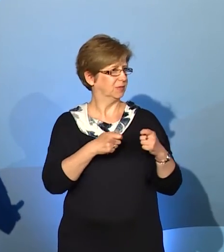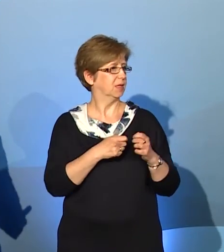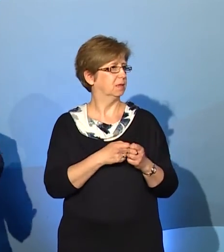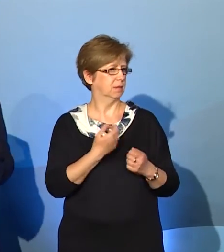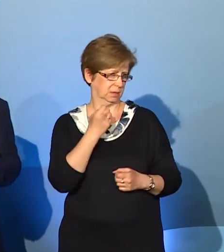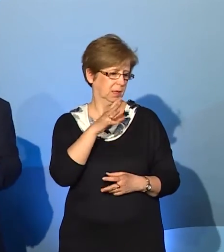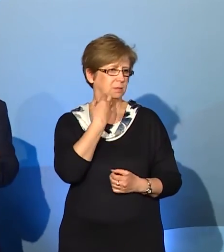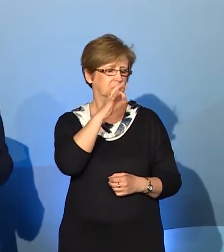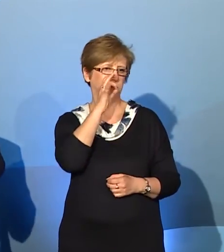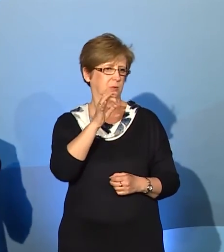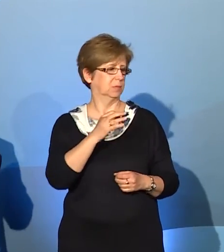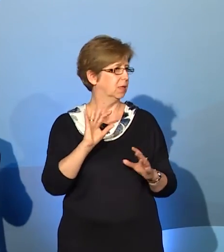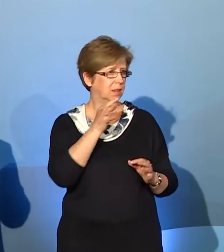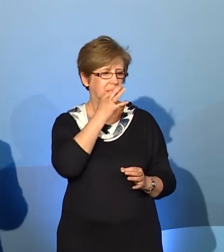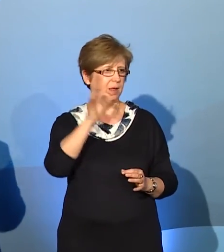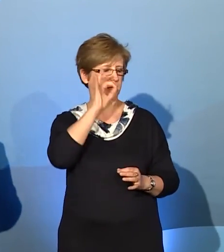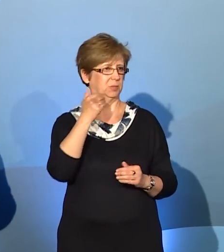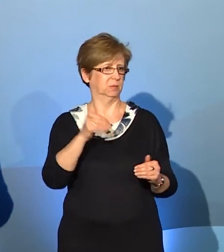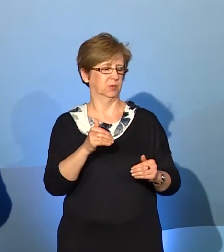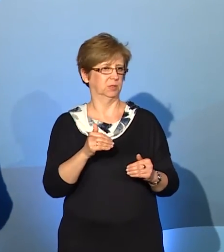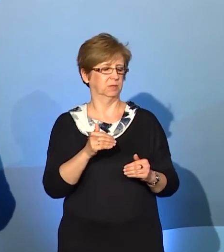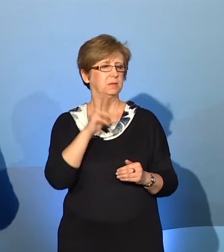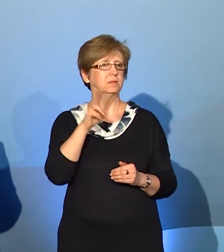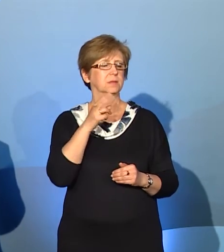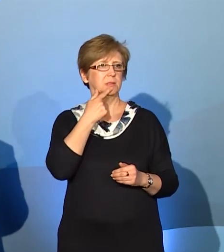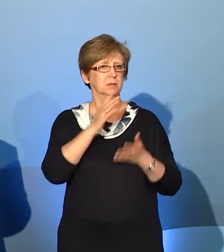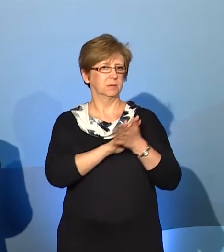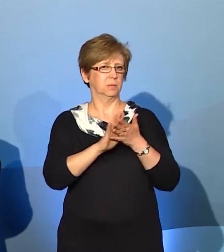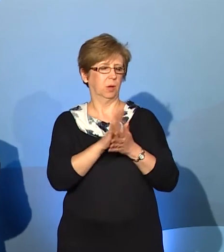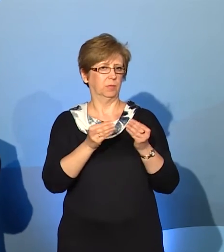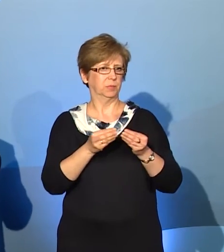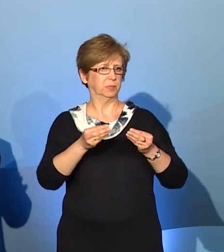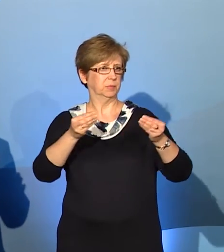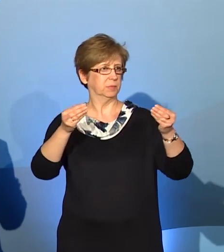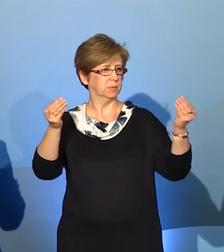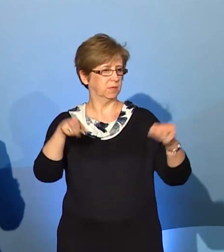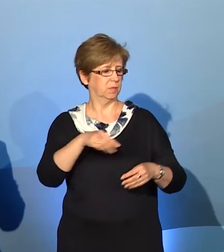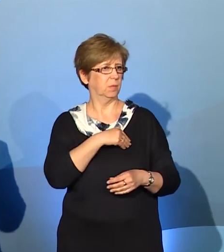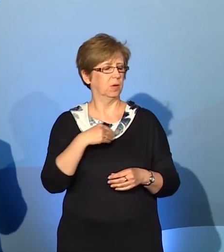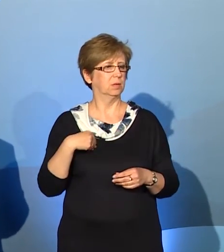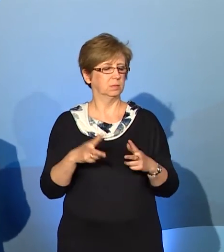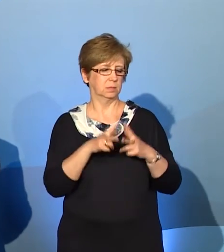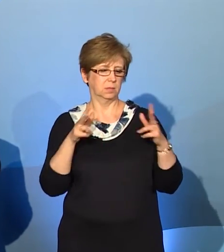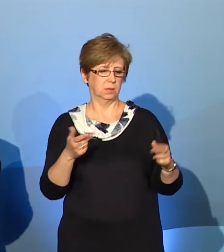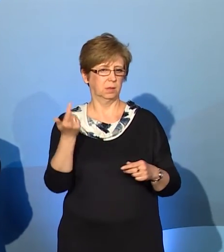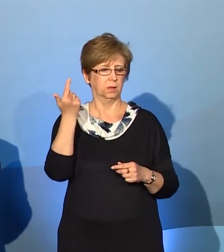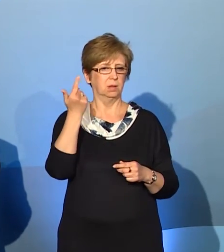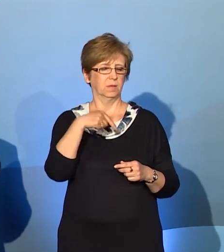rozwiązanie, to jest najlepsze z możliwych. W pewnym momencie, kiedy język migowy zaczął zyskiwać prawa w Polsce, tu przełomowym momentem był 2011, kiedy przyjęto